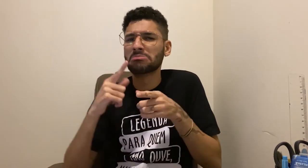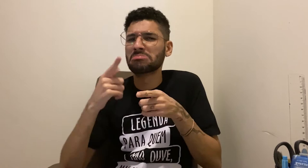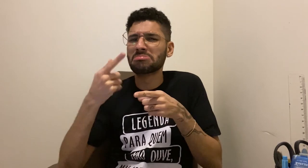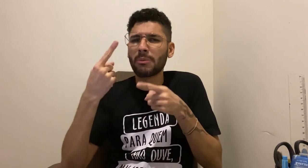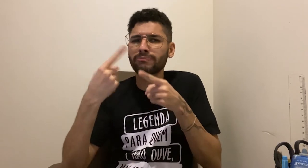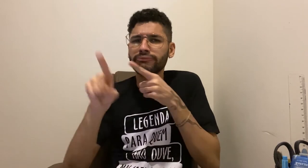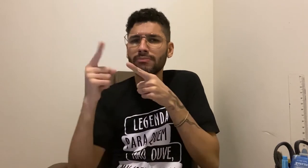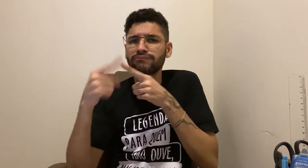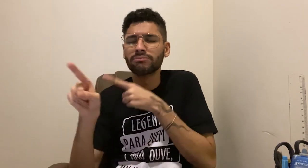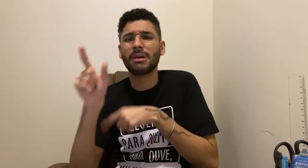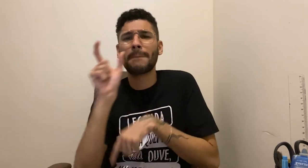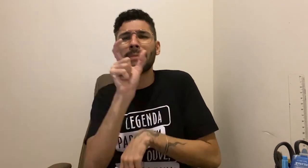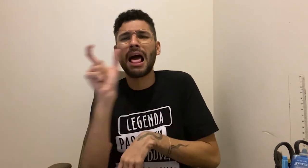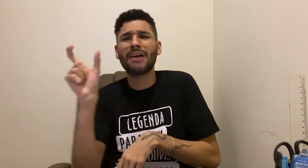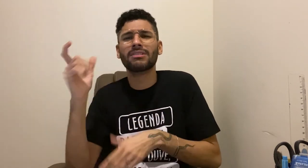passa a informação corretamente.